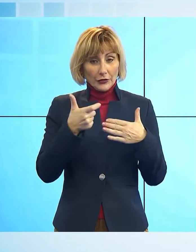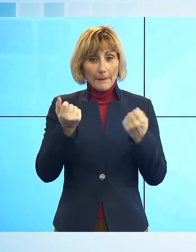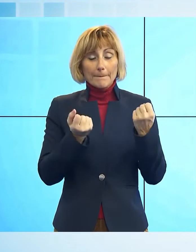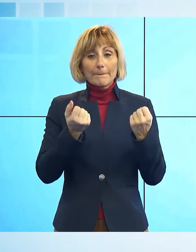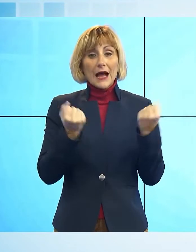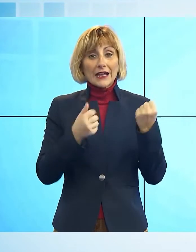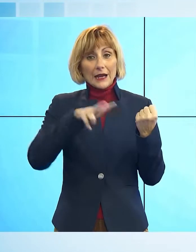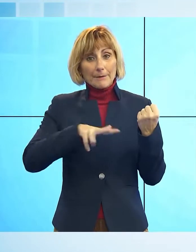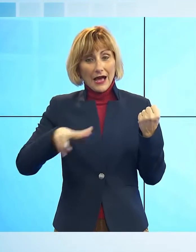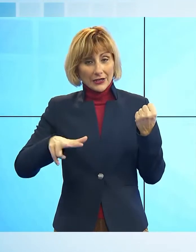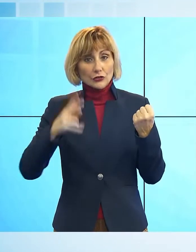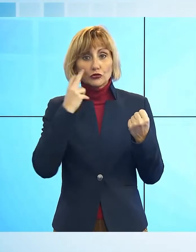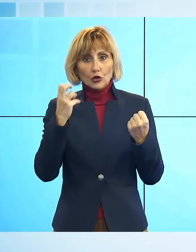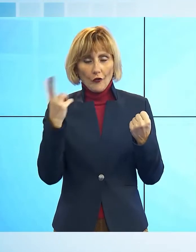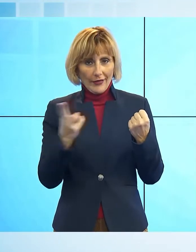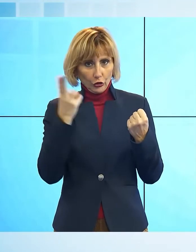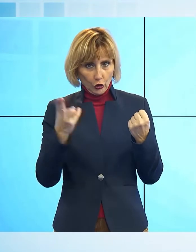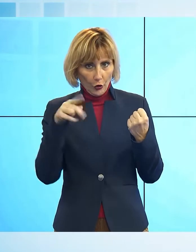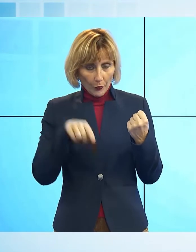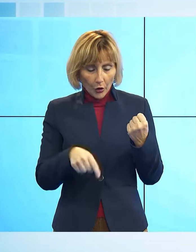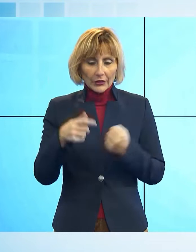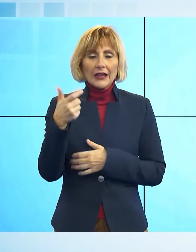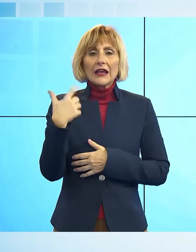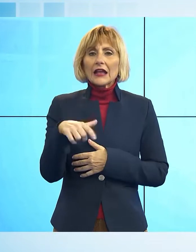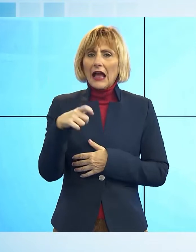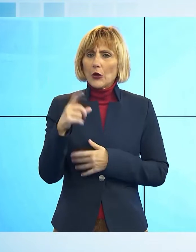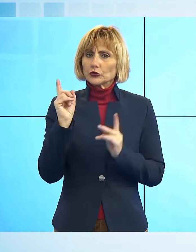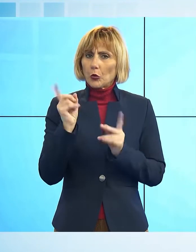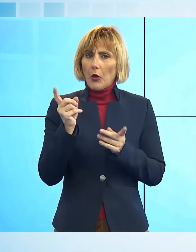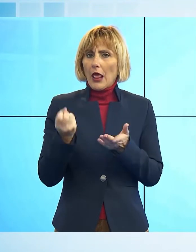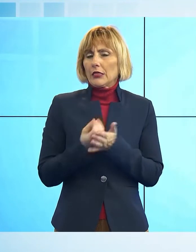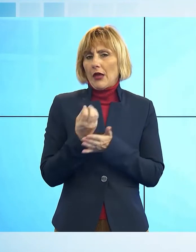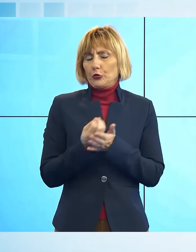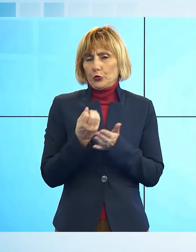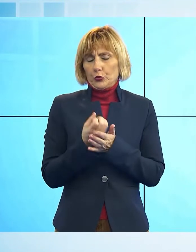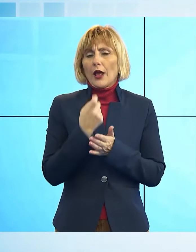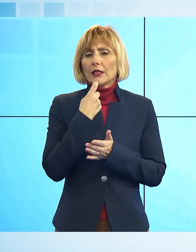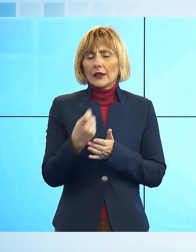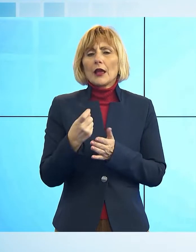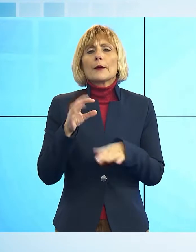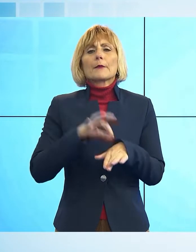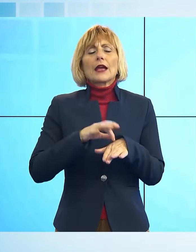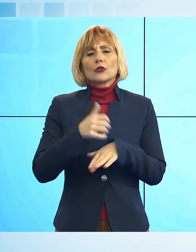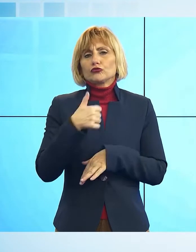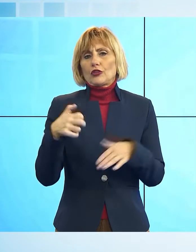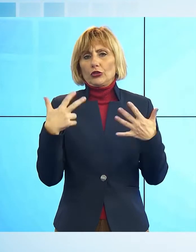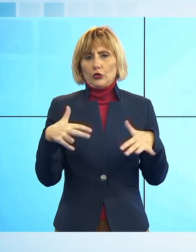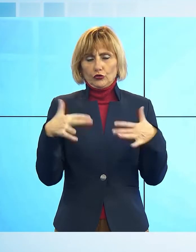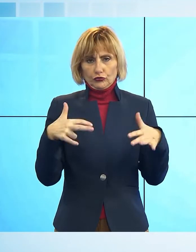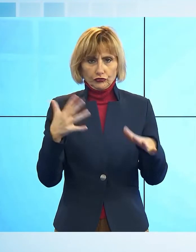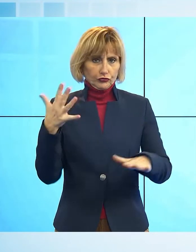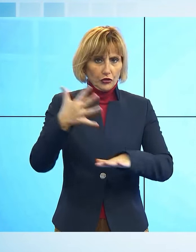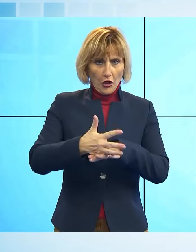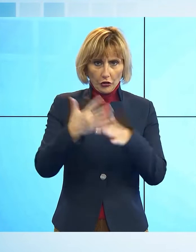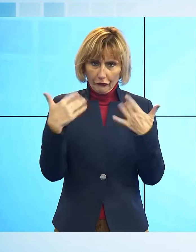Darsena a Viareggio. Le cause del decesso sono naturali, come ha confermato il medico del 118 intervenuto sul posto